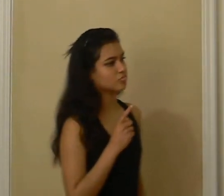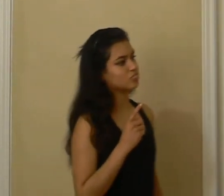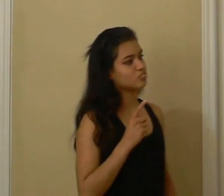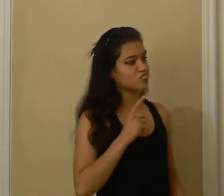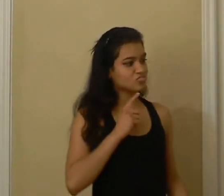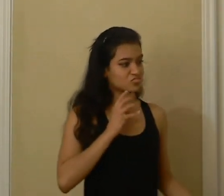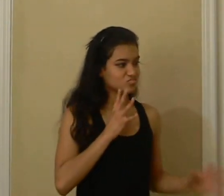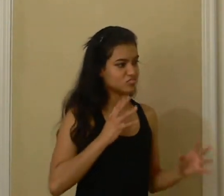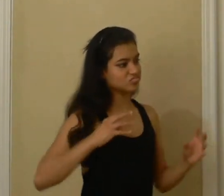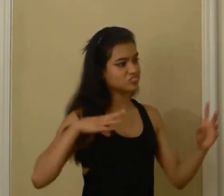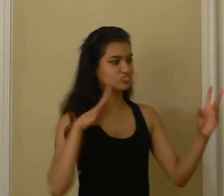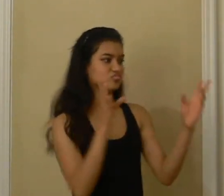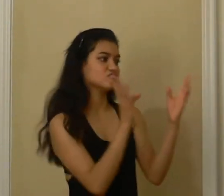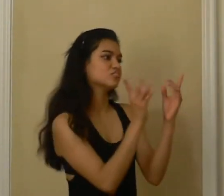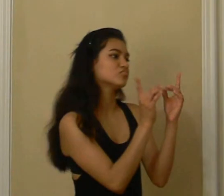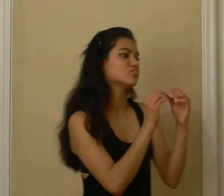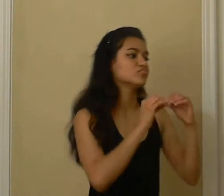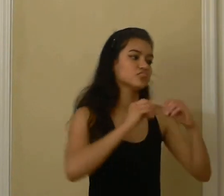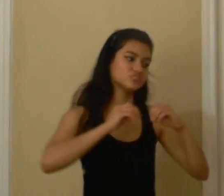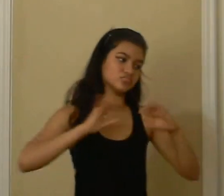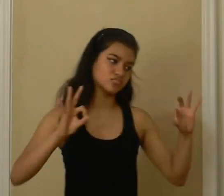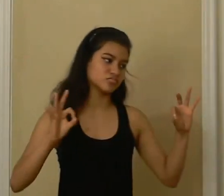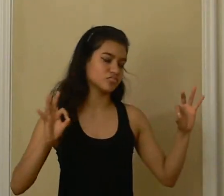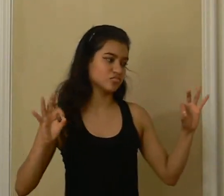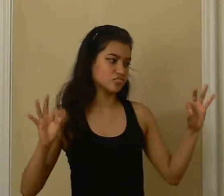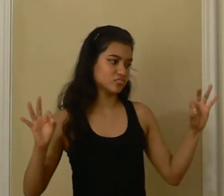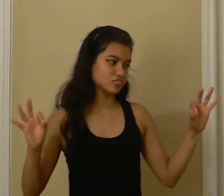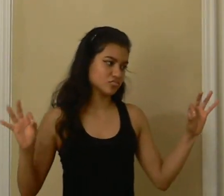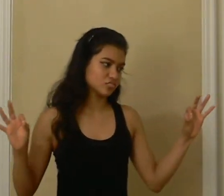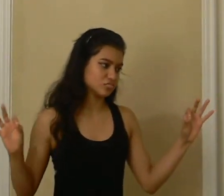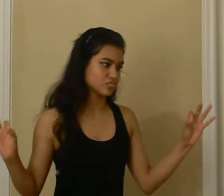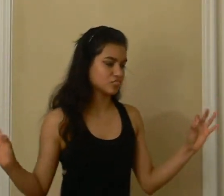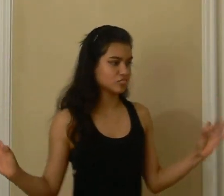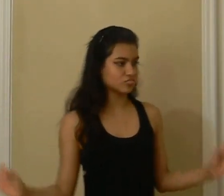No soy la dueña de tu corazón